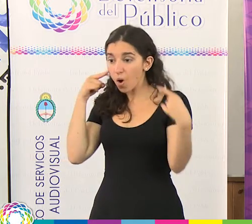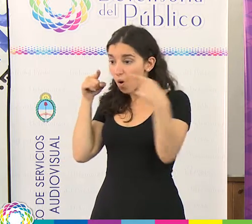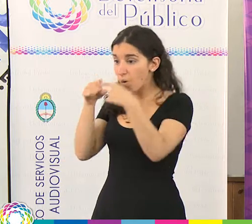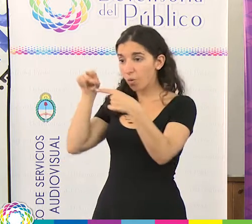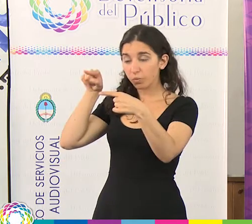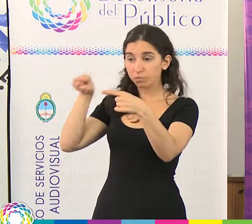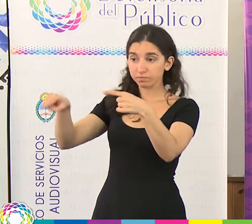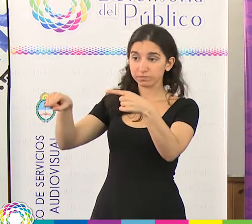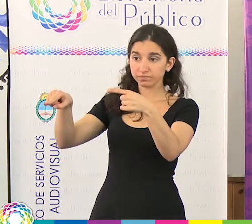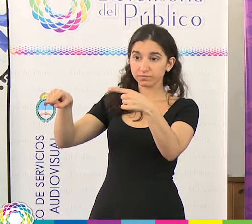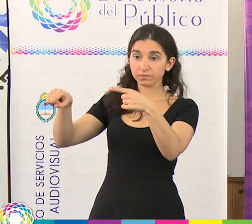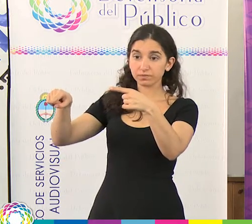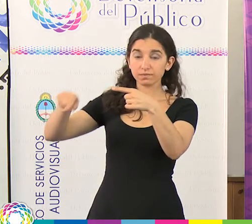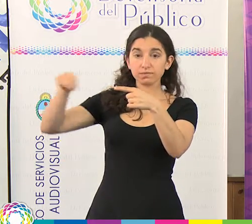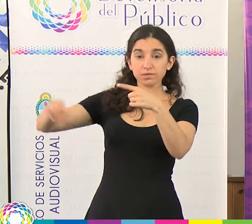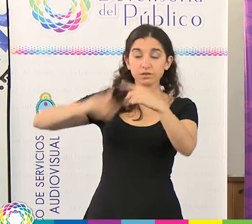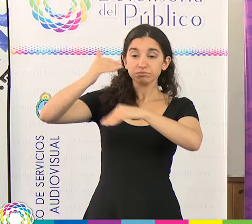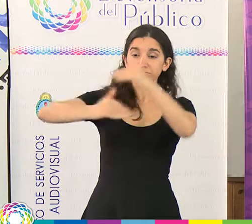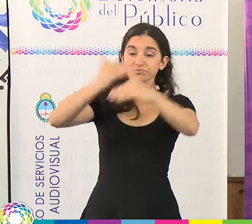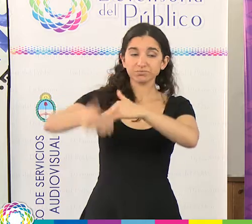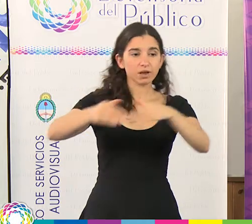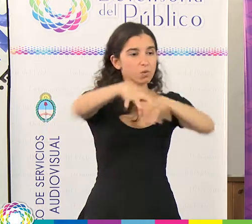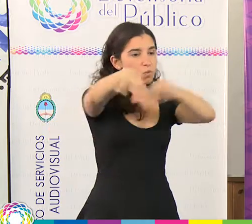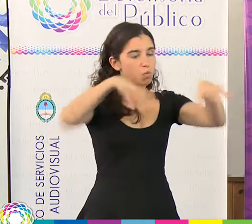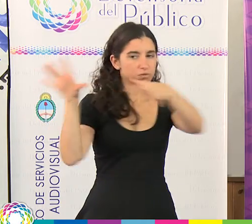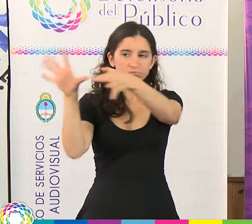radio es trabajar de forma articulada.